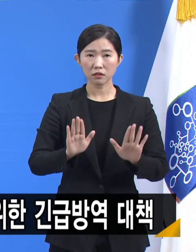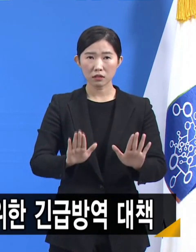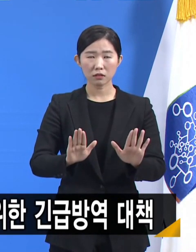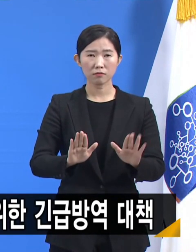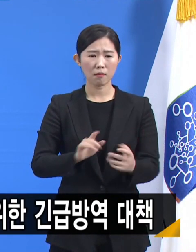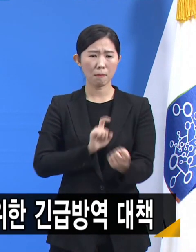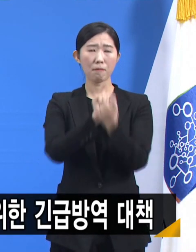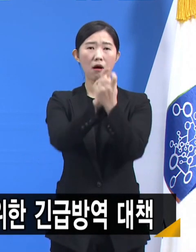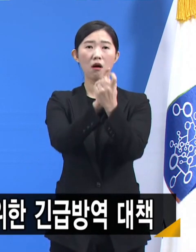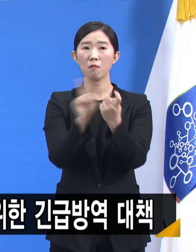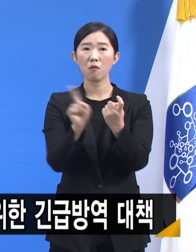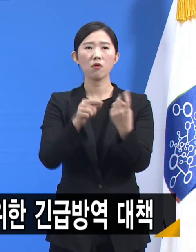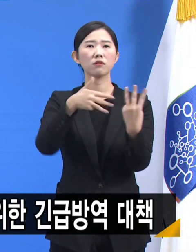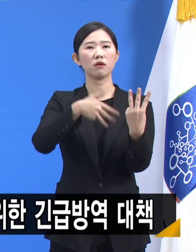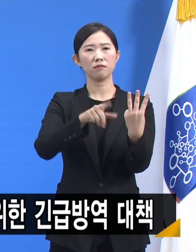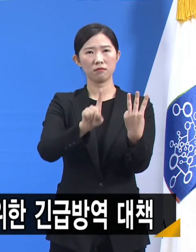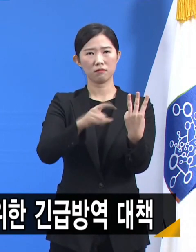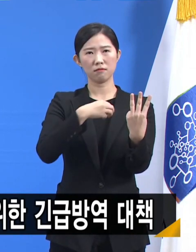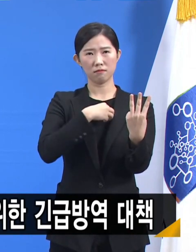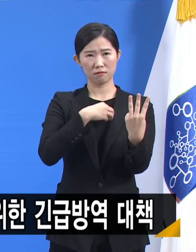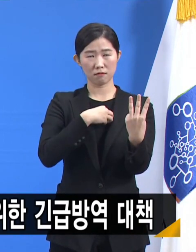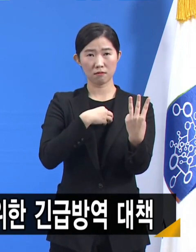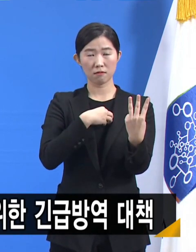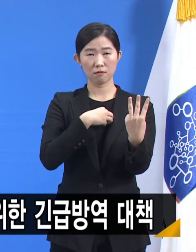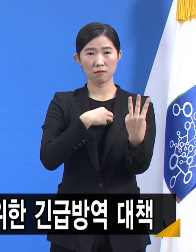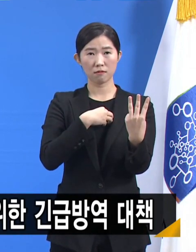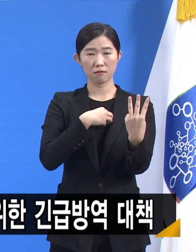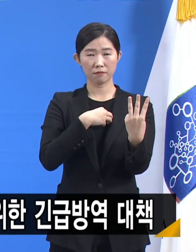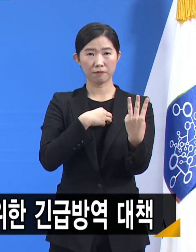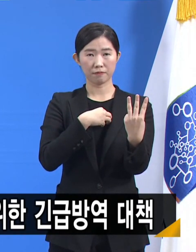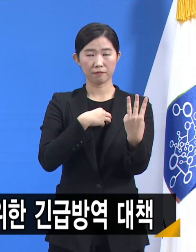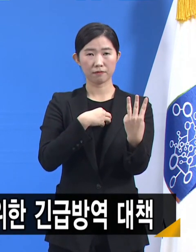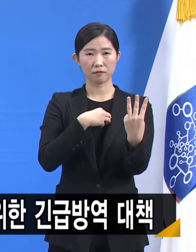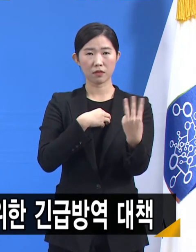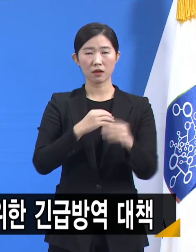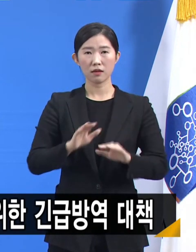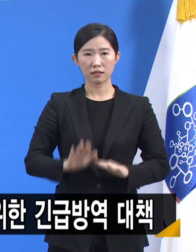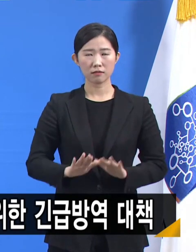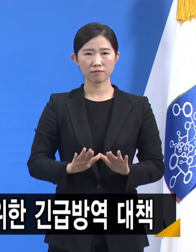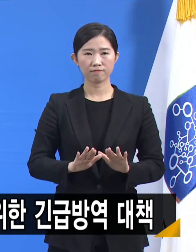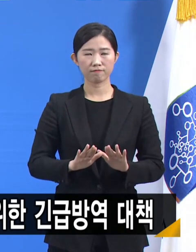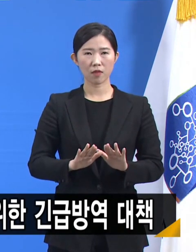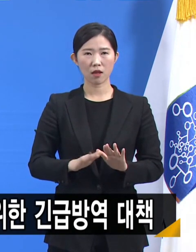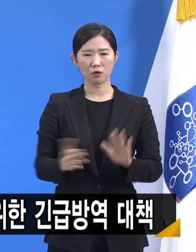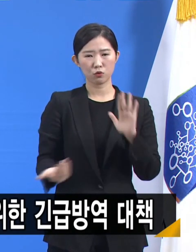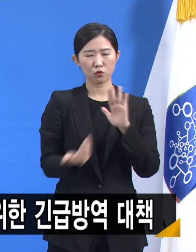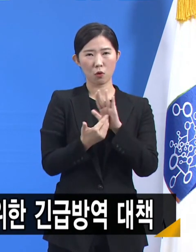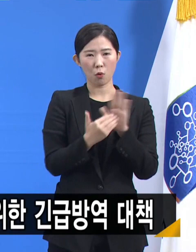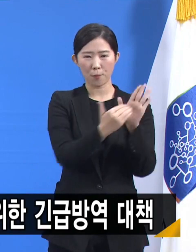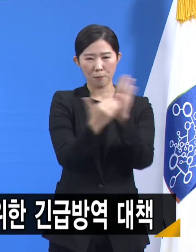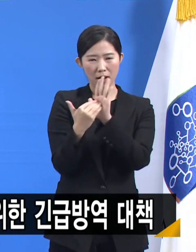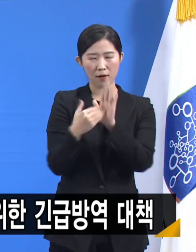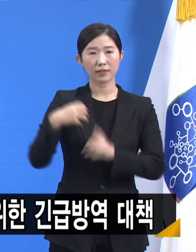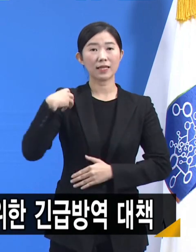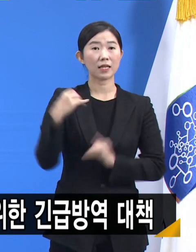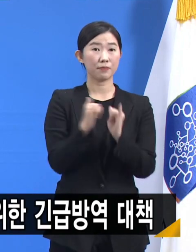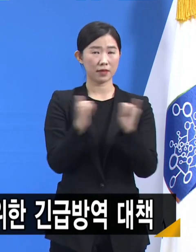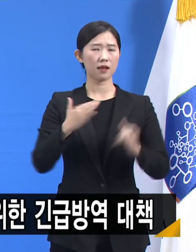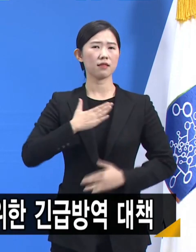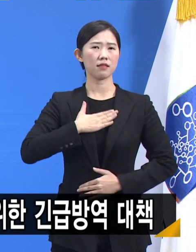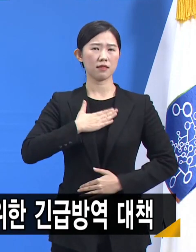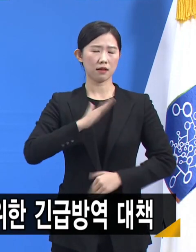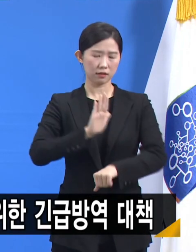3차 파도는 오로지 최고 방역 책임자인 저의 책임임을 인정하고